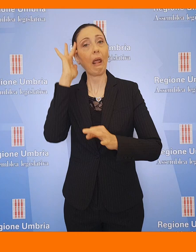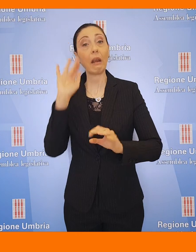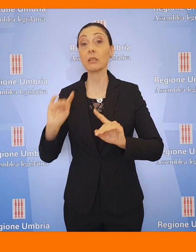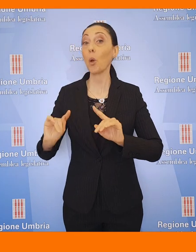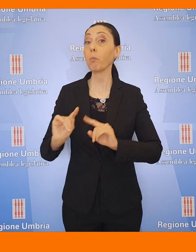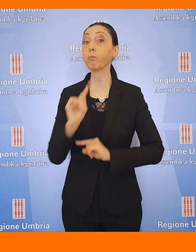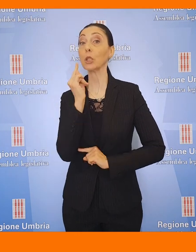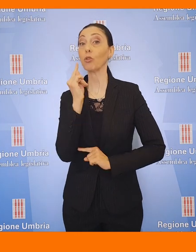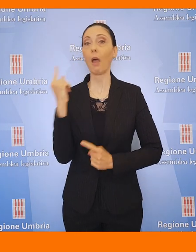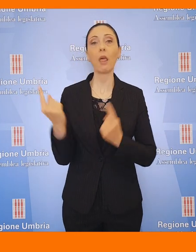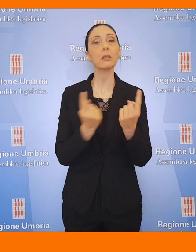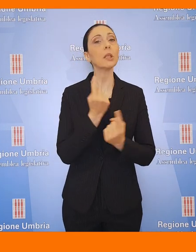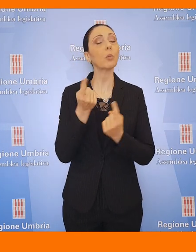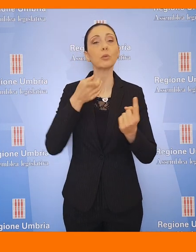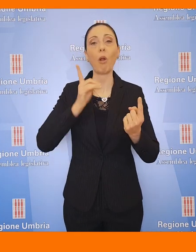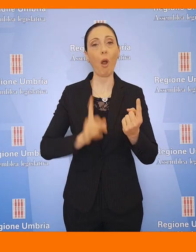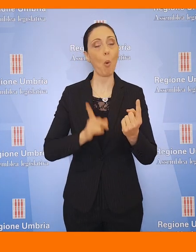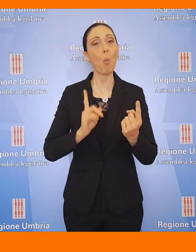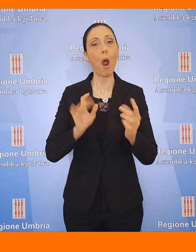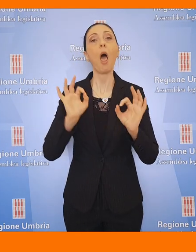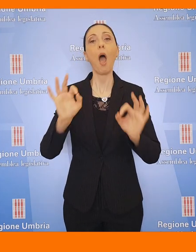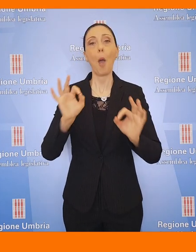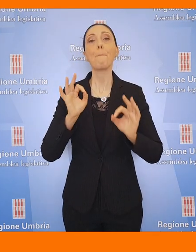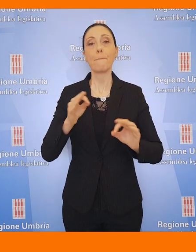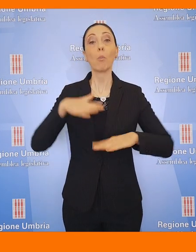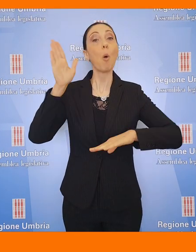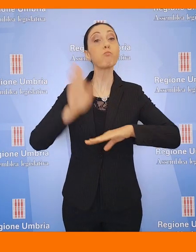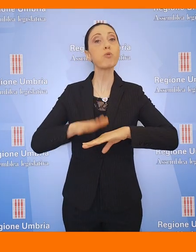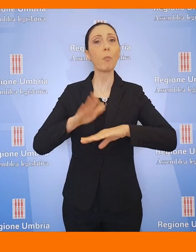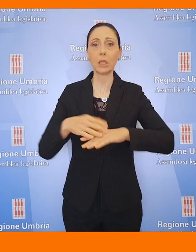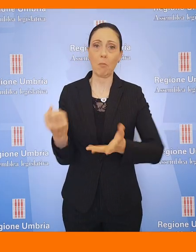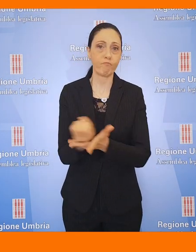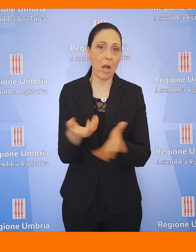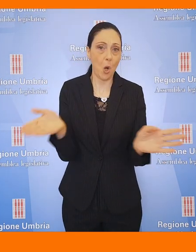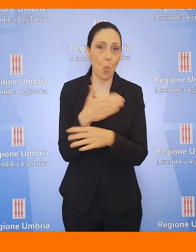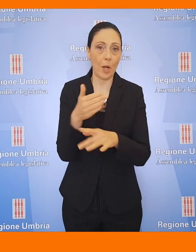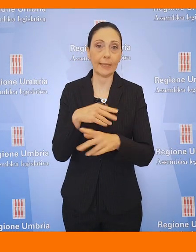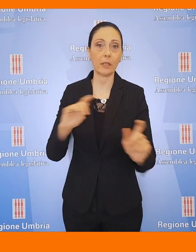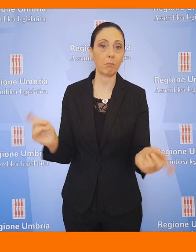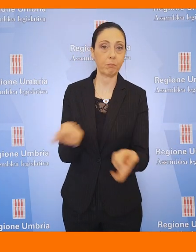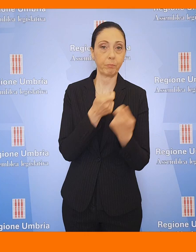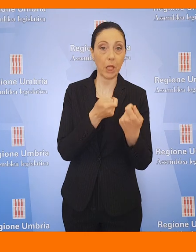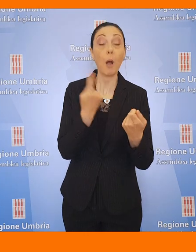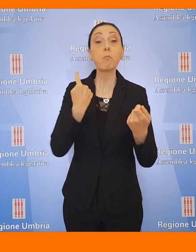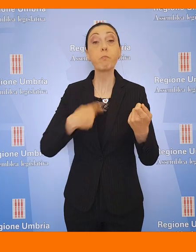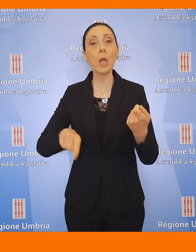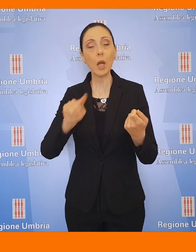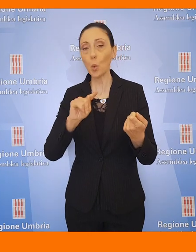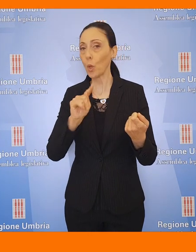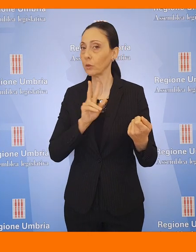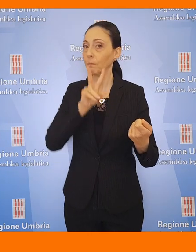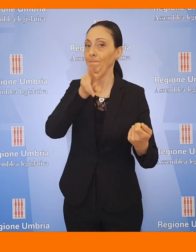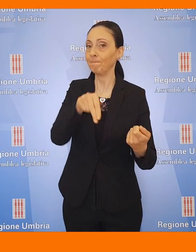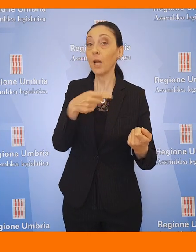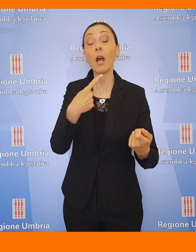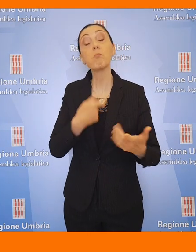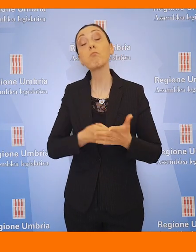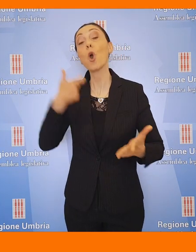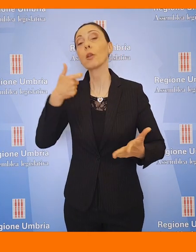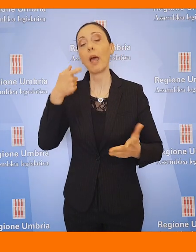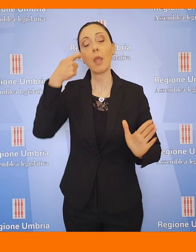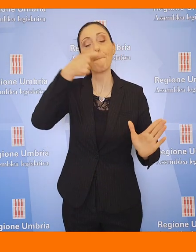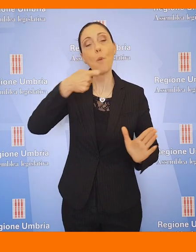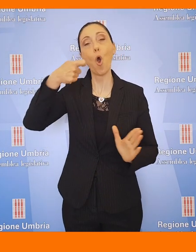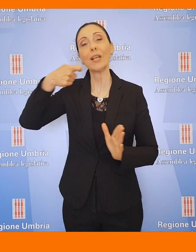principale per molte situazioni è rappresentato dall'espropriazione del bene produttivo. Per questo ha definito fondamentale il